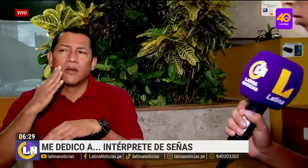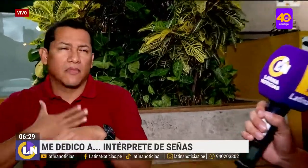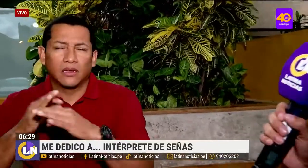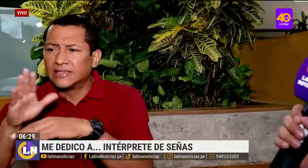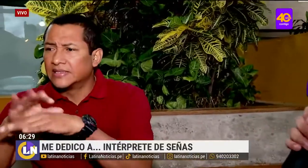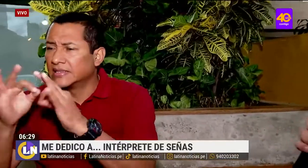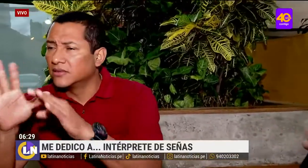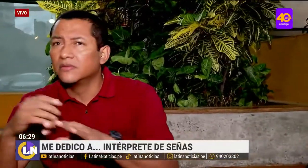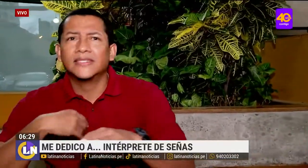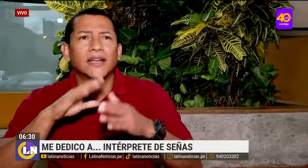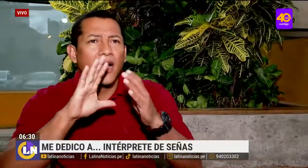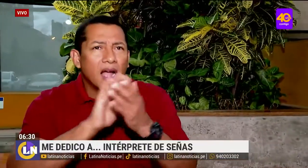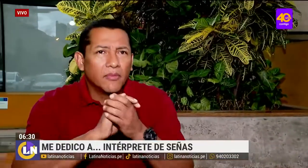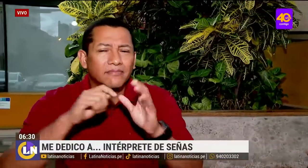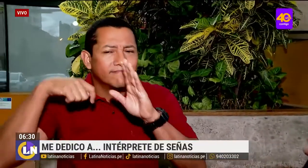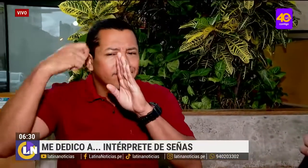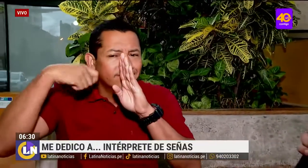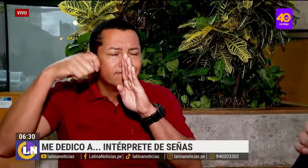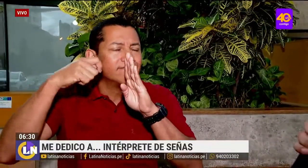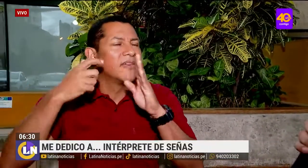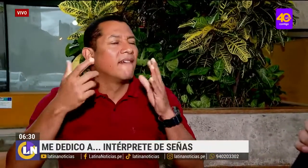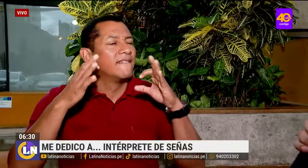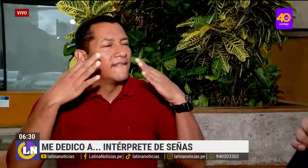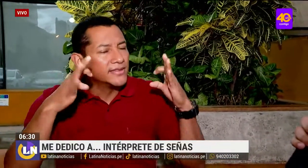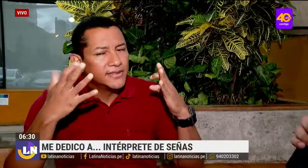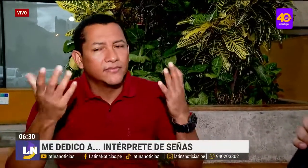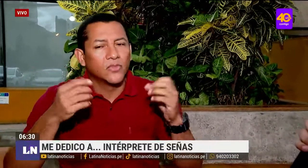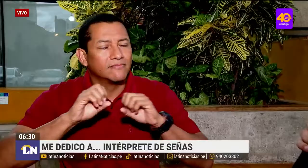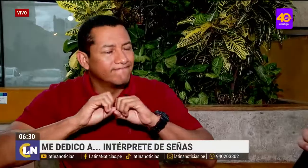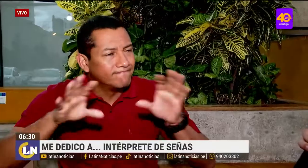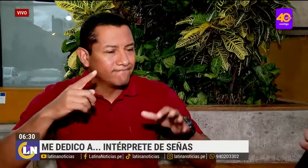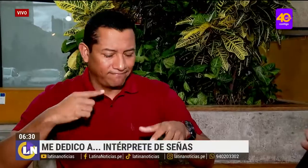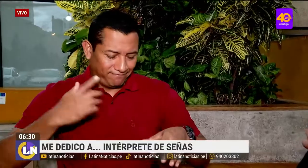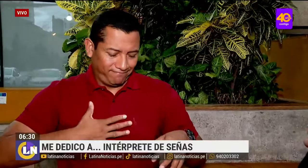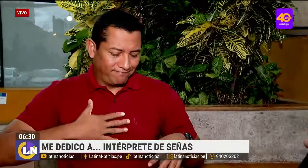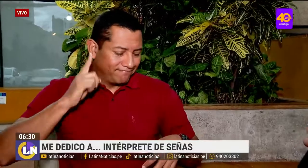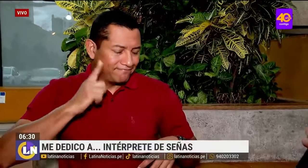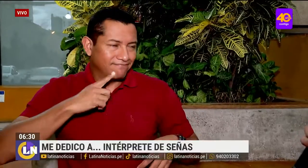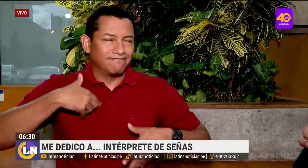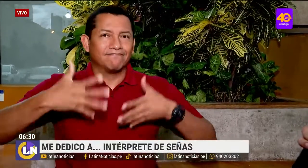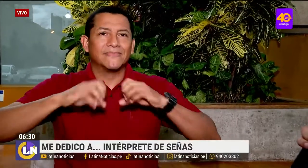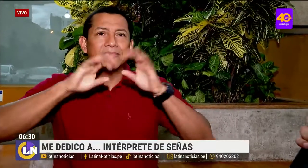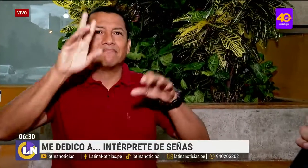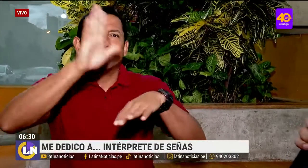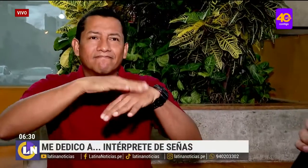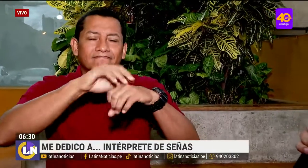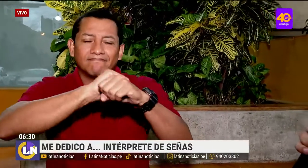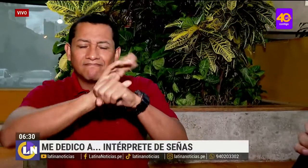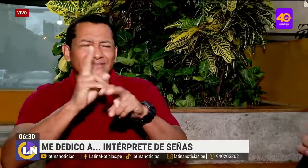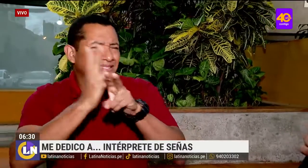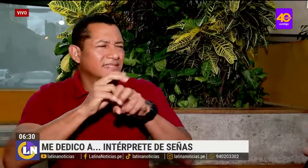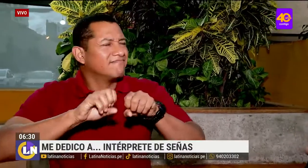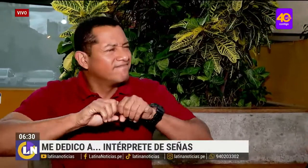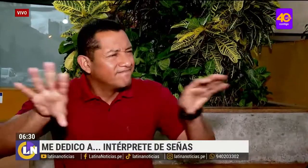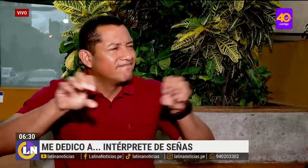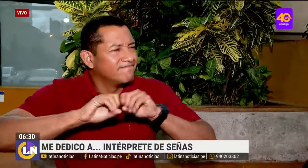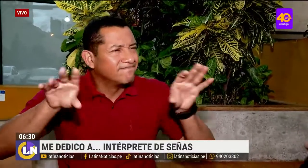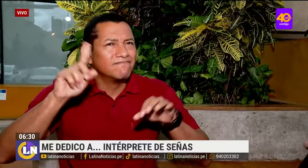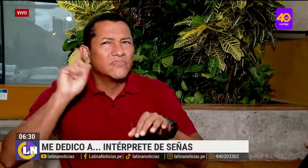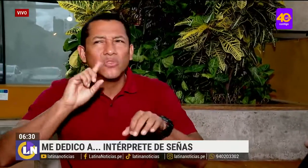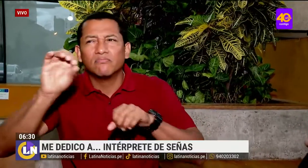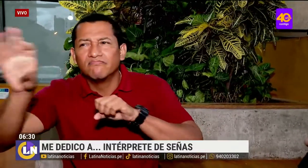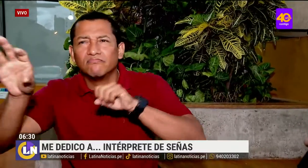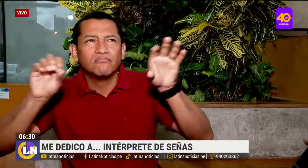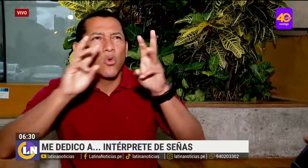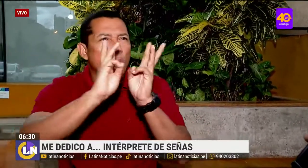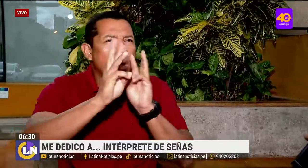familia o a mis amigos qué estaba pasando. Entonces, nosotros decidimos, los mismos sordos, hacer pequeños noticieros por el Facebook